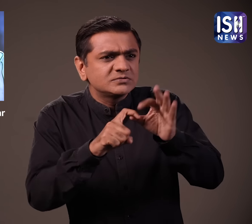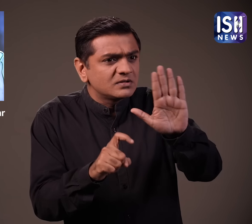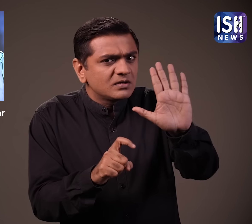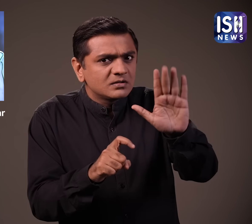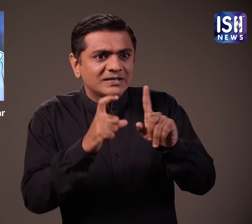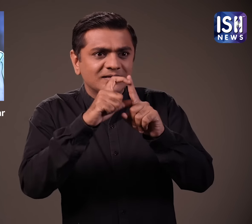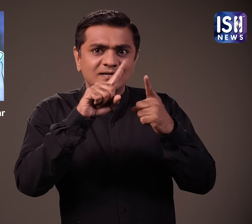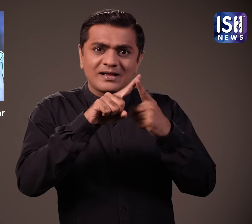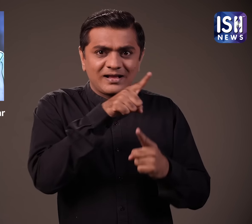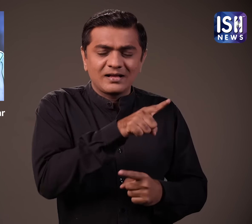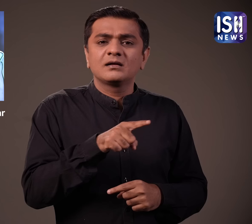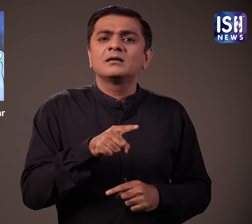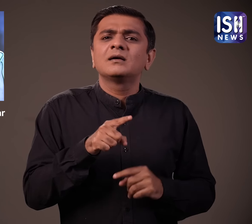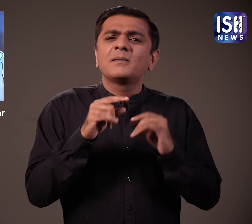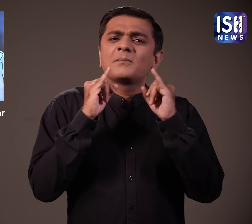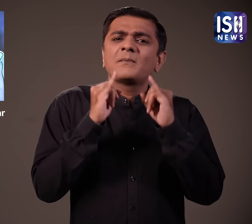अपशब्द को समझते हैं